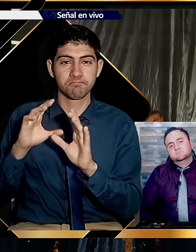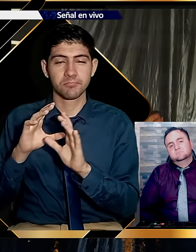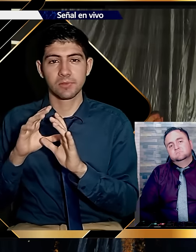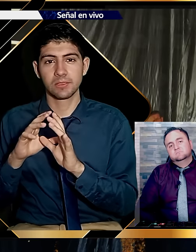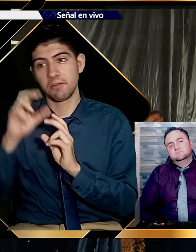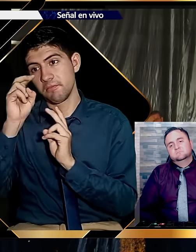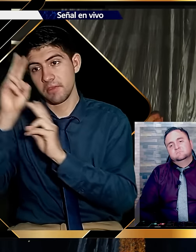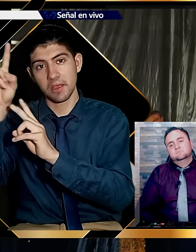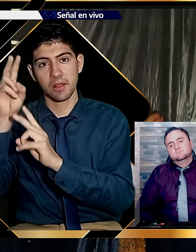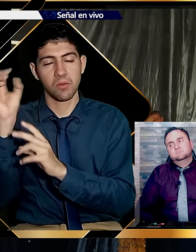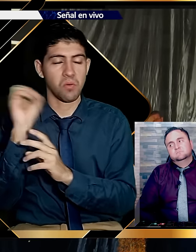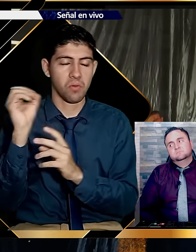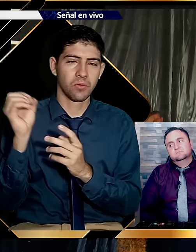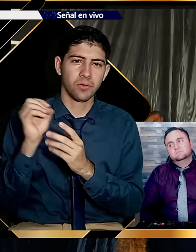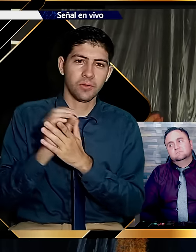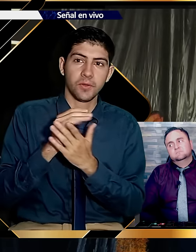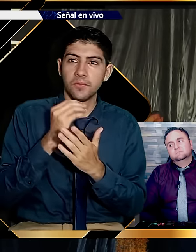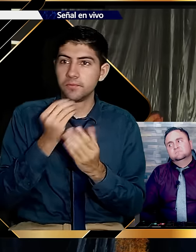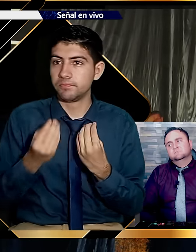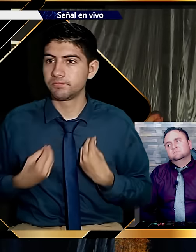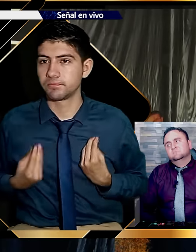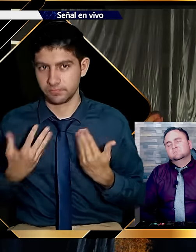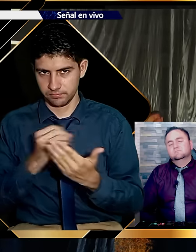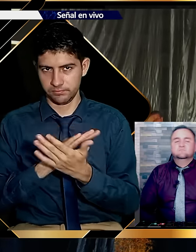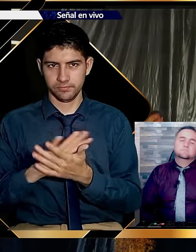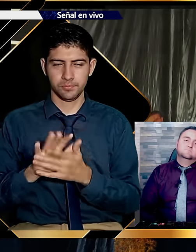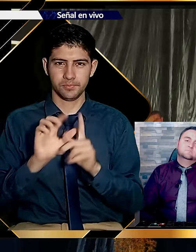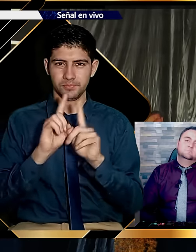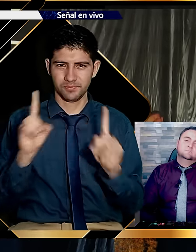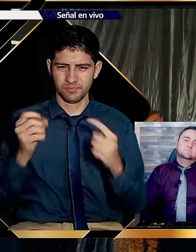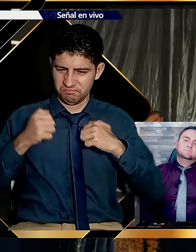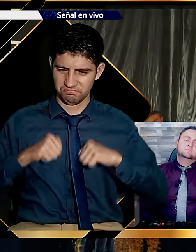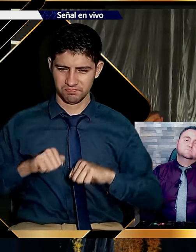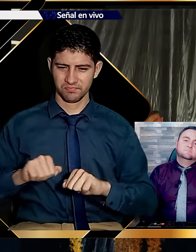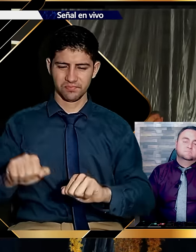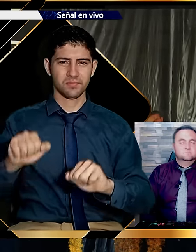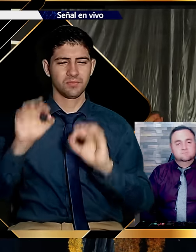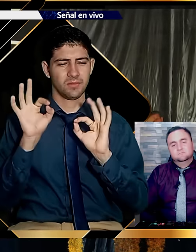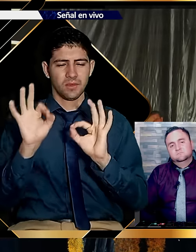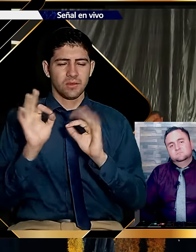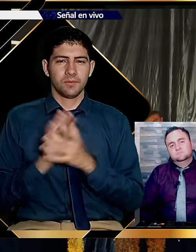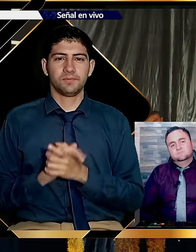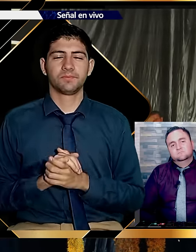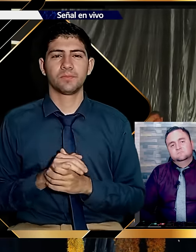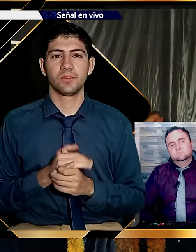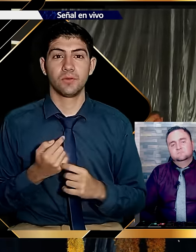Jamás se me olvida un sueño que tuve una vez. Guillermo fue el director de esa convención, nadie me olvida.